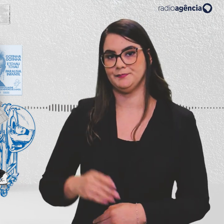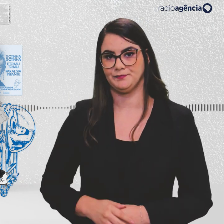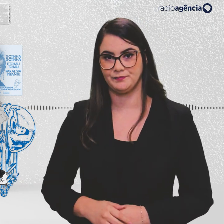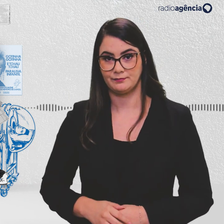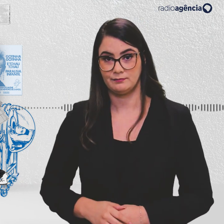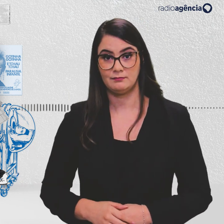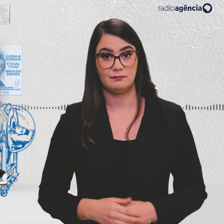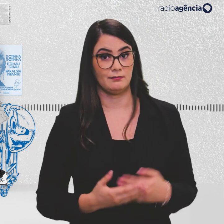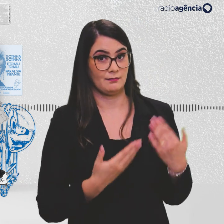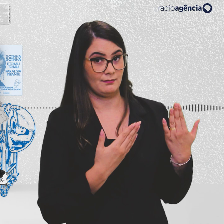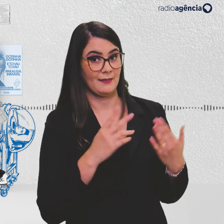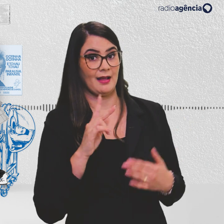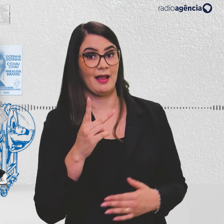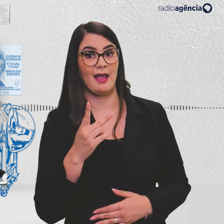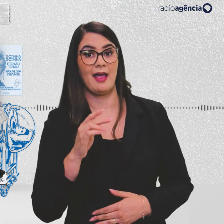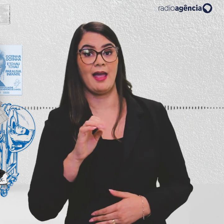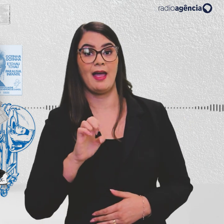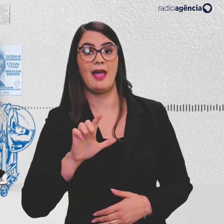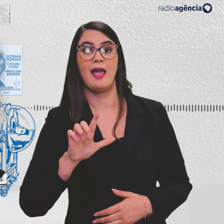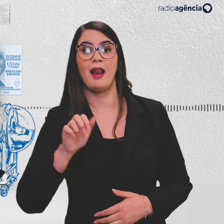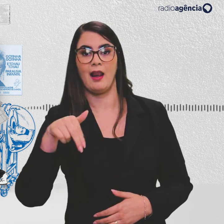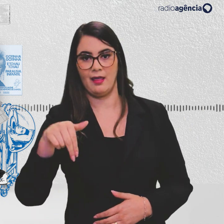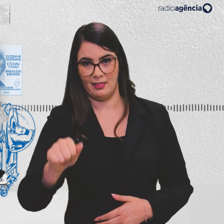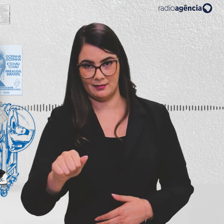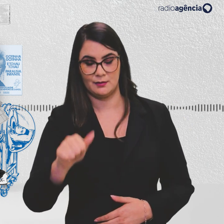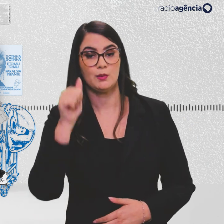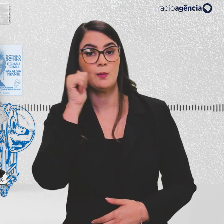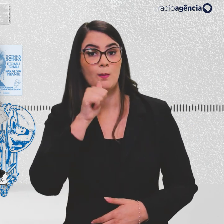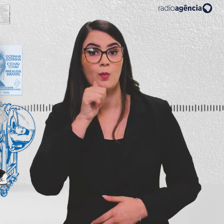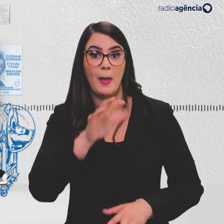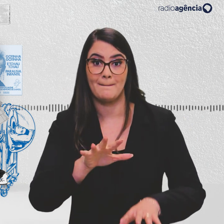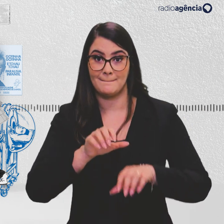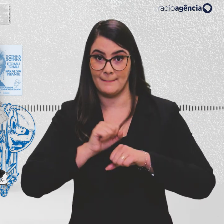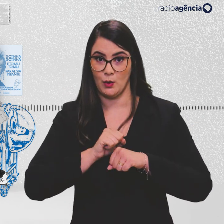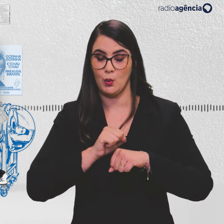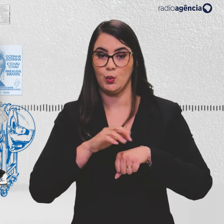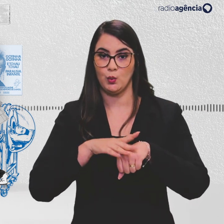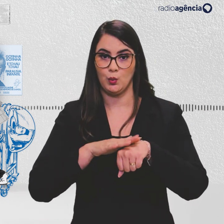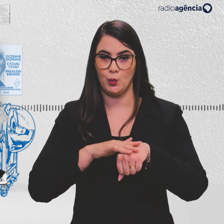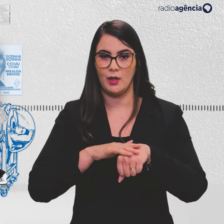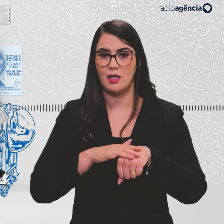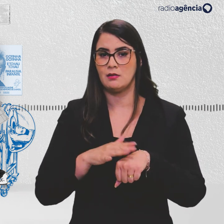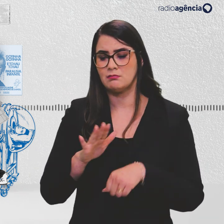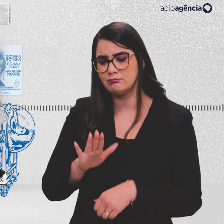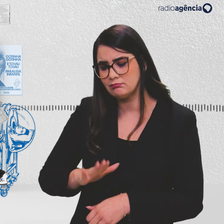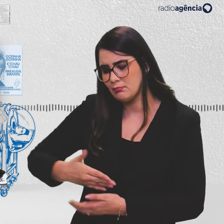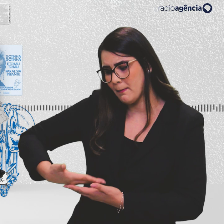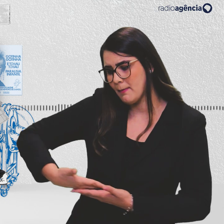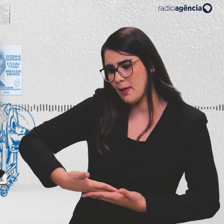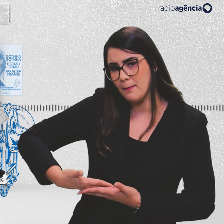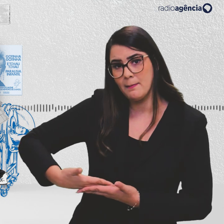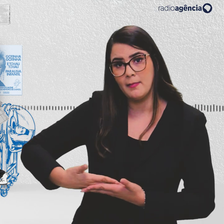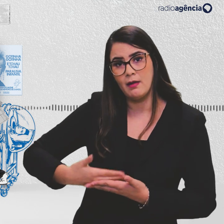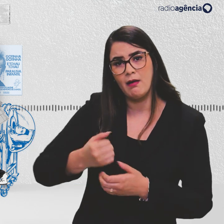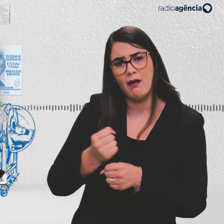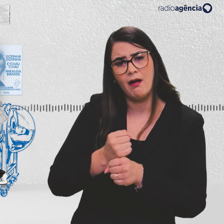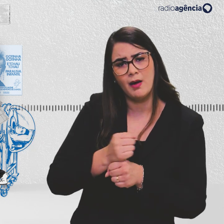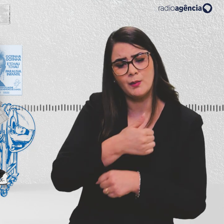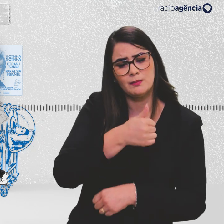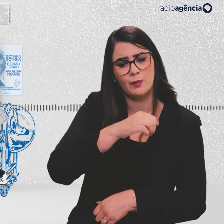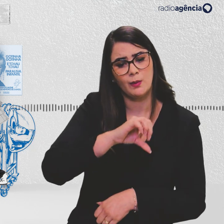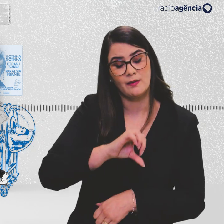voz é de Helena Teodoro Michelon. Ela foi infectada pela pólio quando era um bebê, no início dos anos 60.